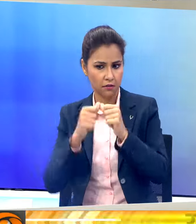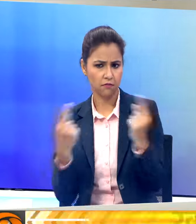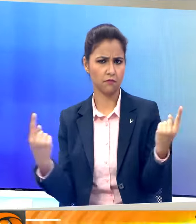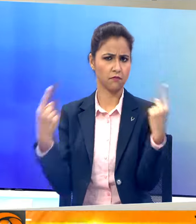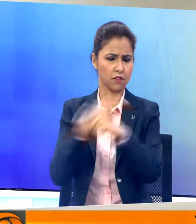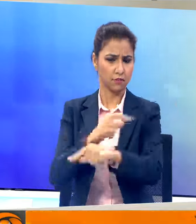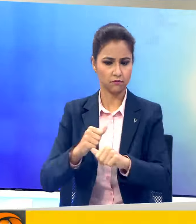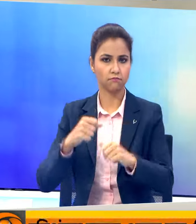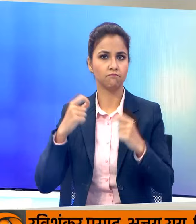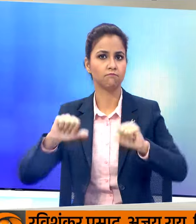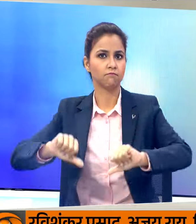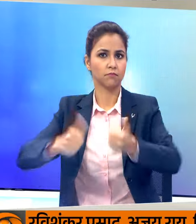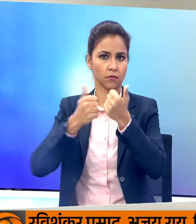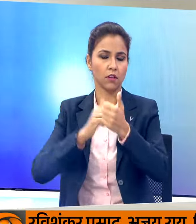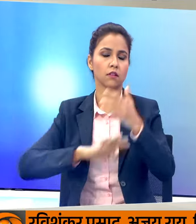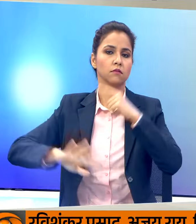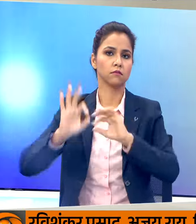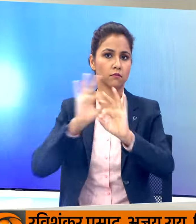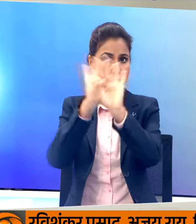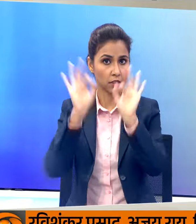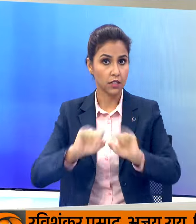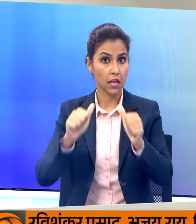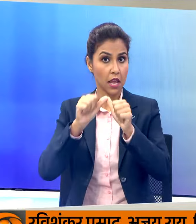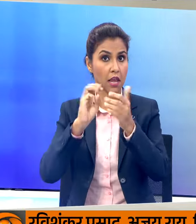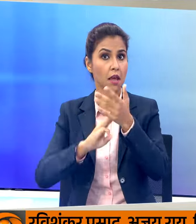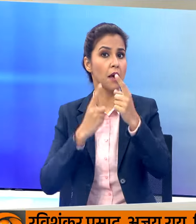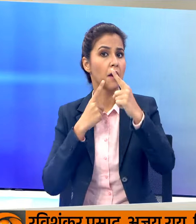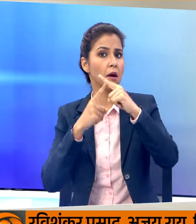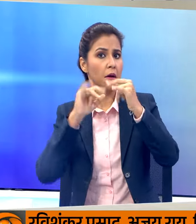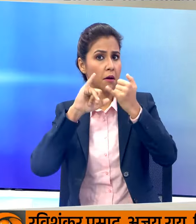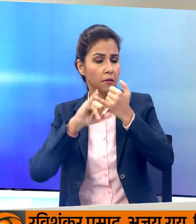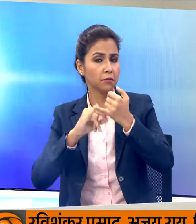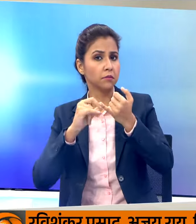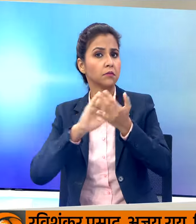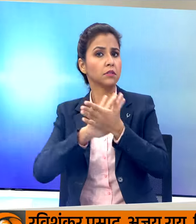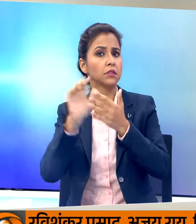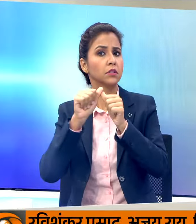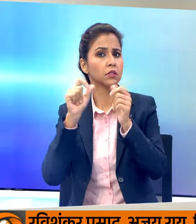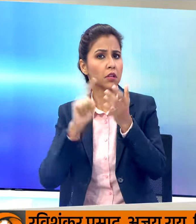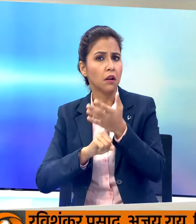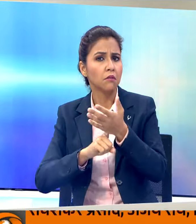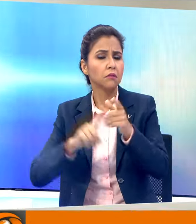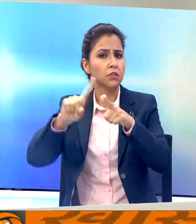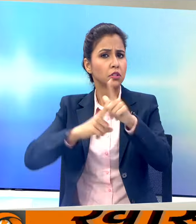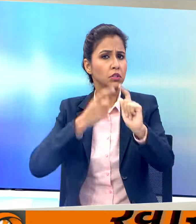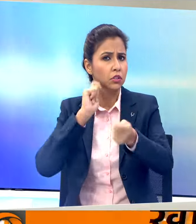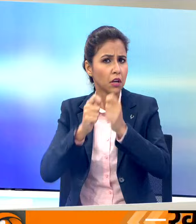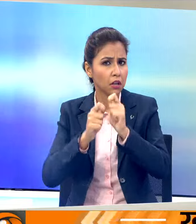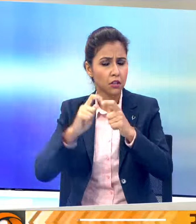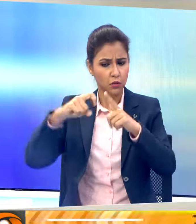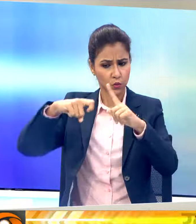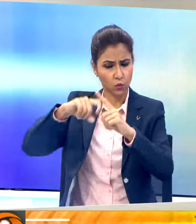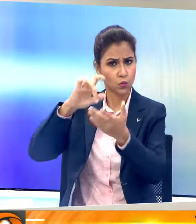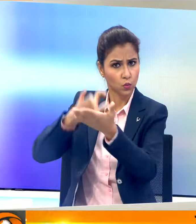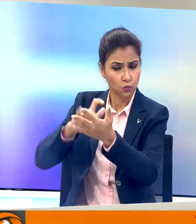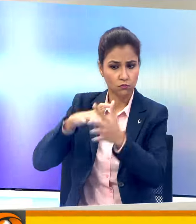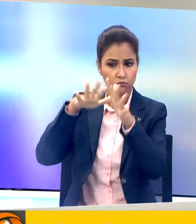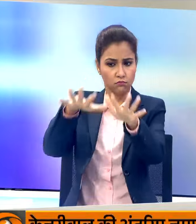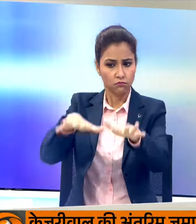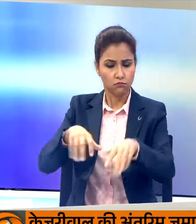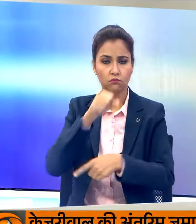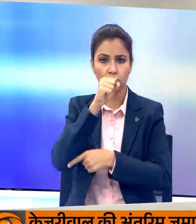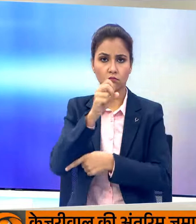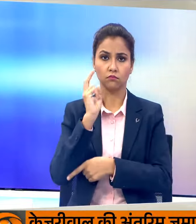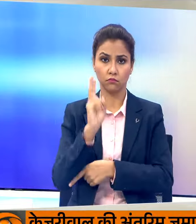का महौल तयार करेंगे आमिच शहा आज सबसे पहले जारखंड के खूंटी लोकसभा क्षित्र में जनसभा को संबोधित